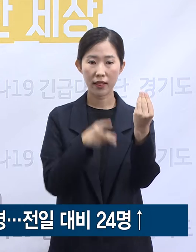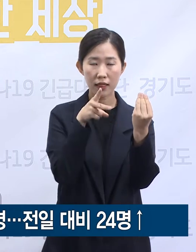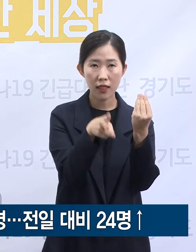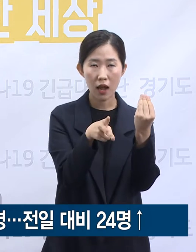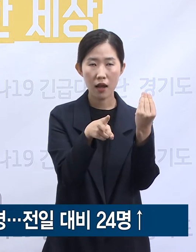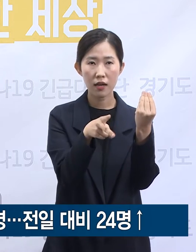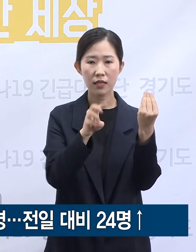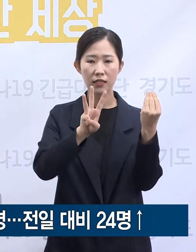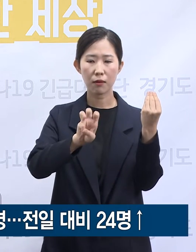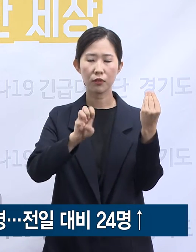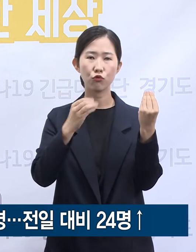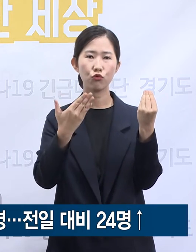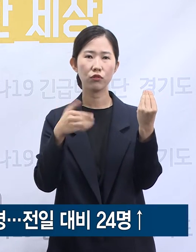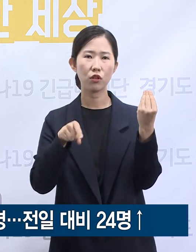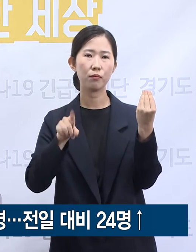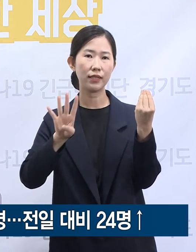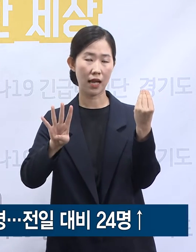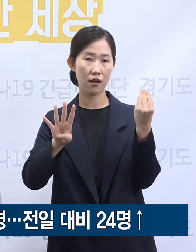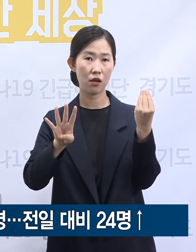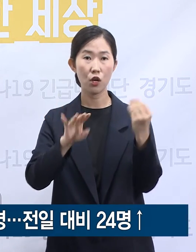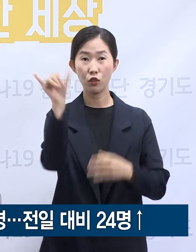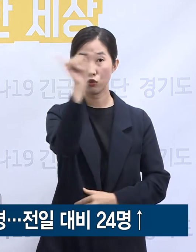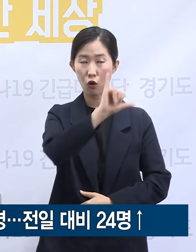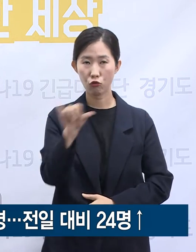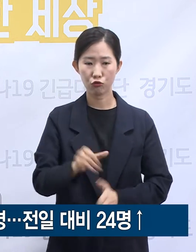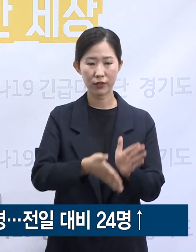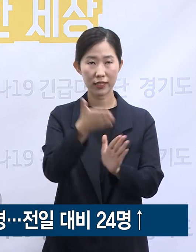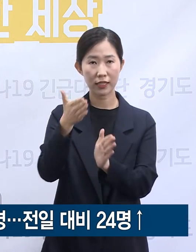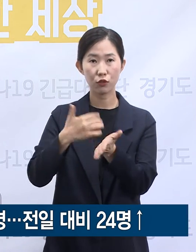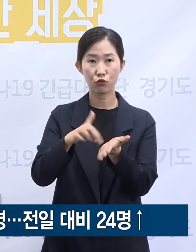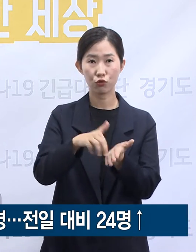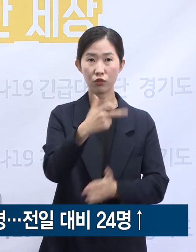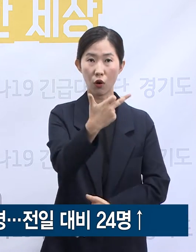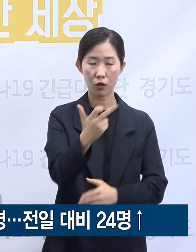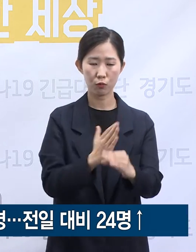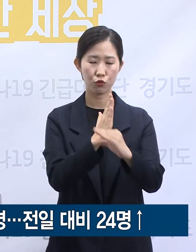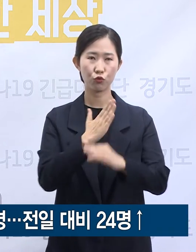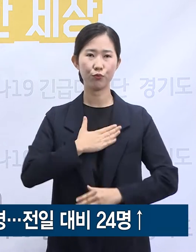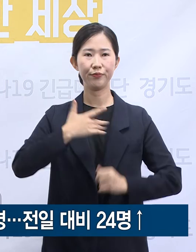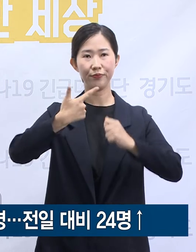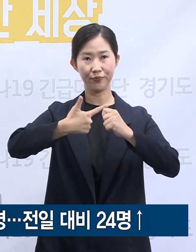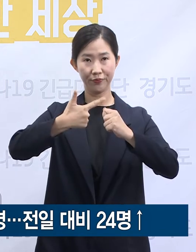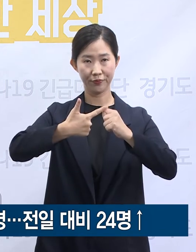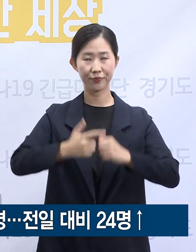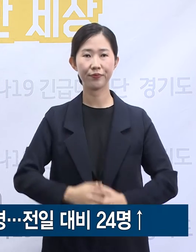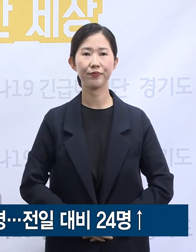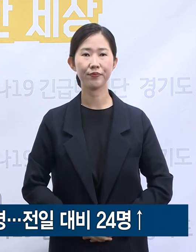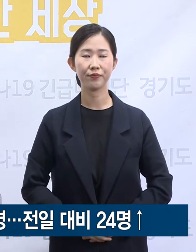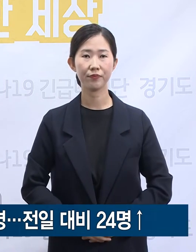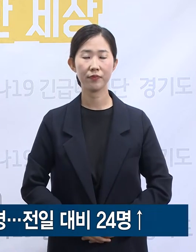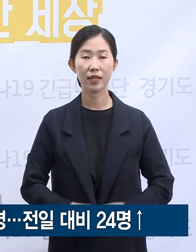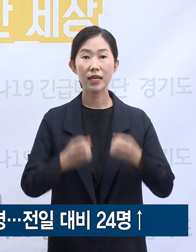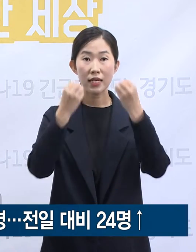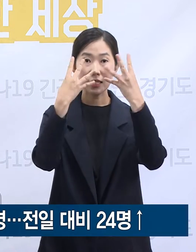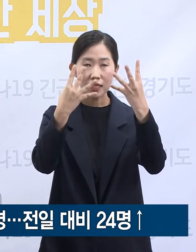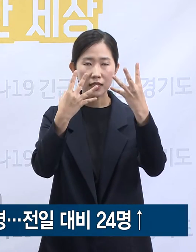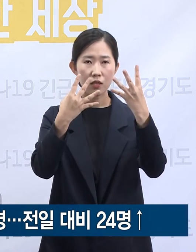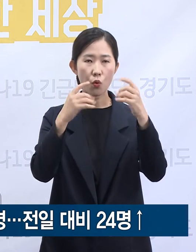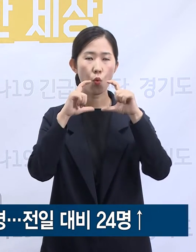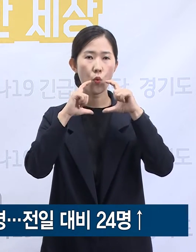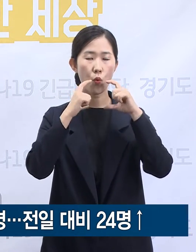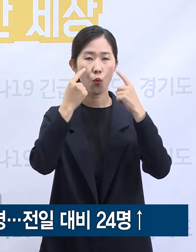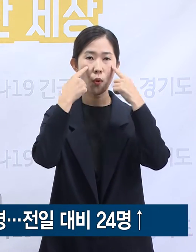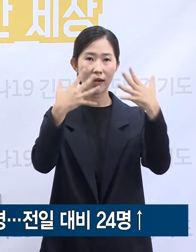39.4명으로 전국 17개 시도 중 여섯 번째입니다. 신규 확진자가 발생한